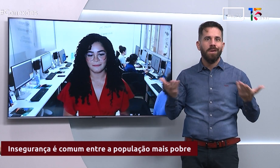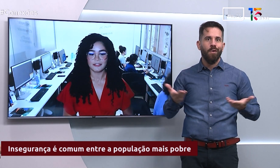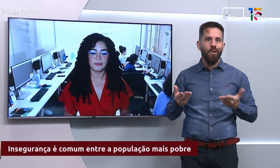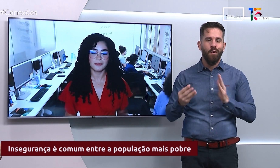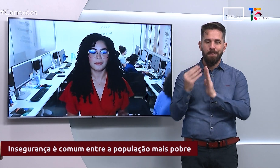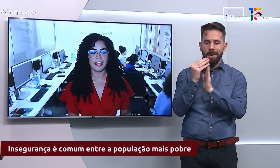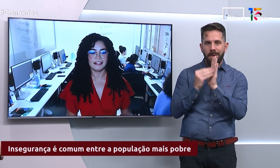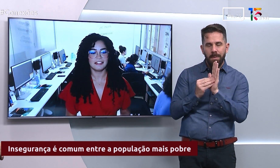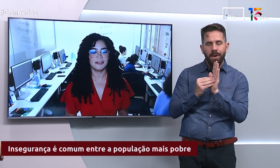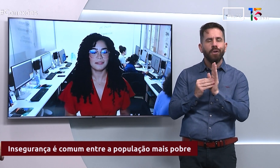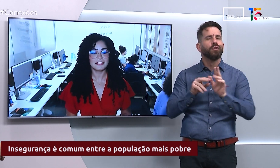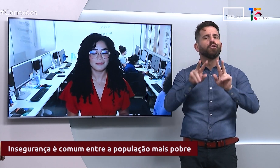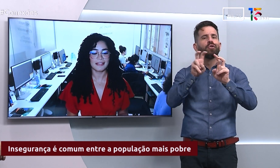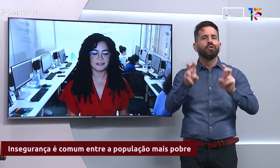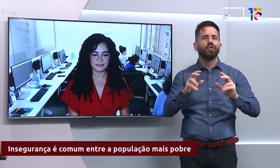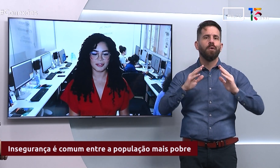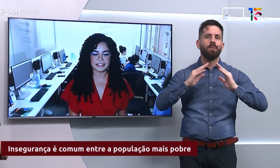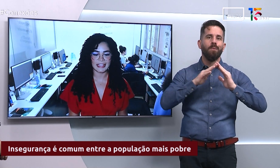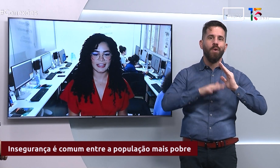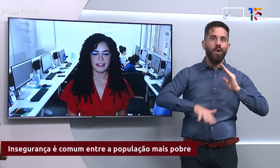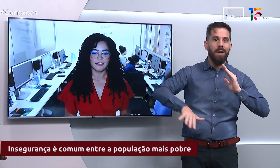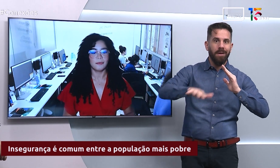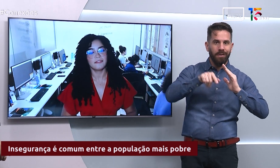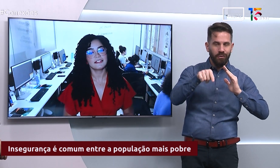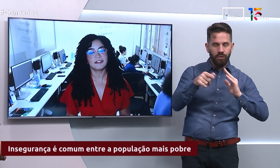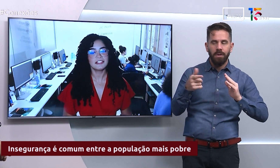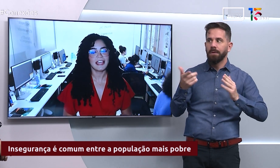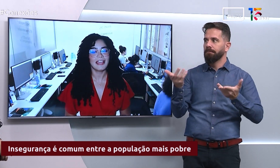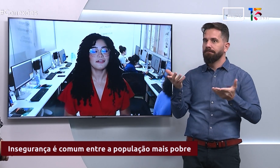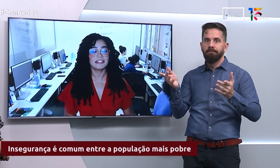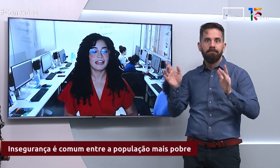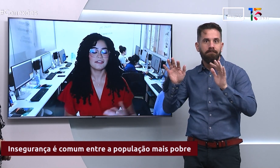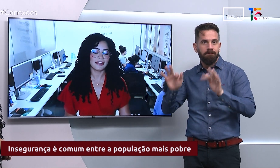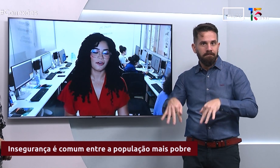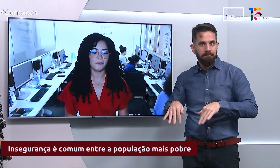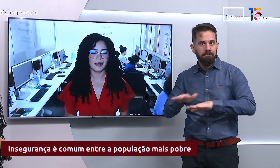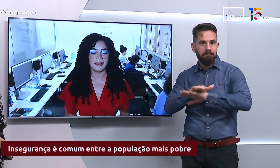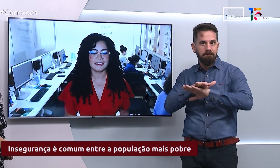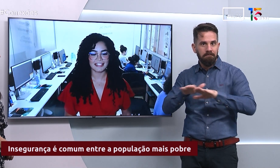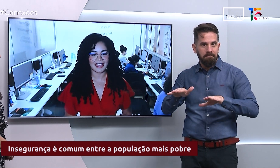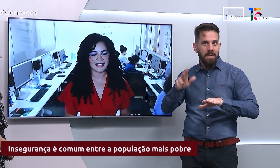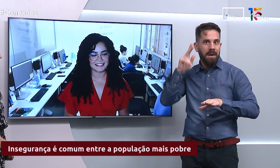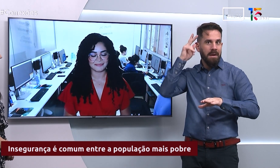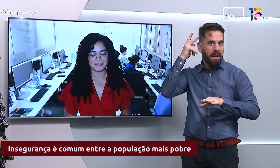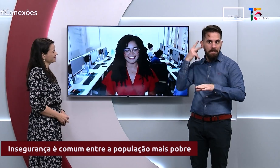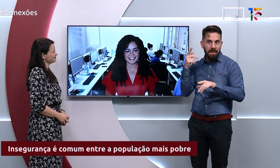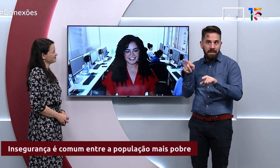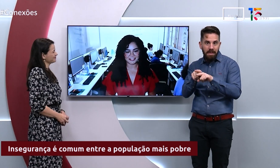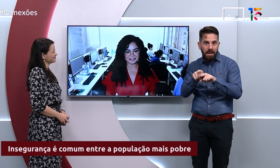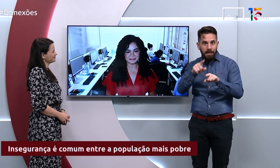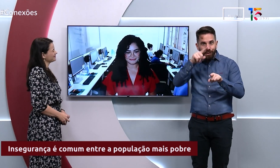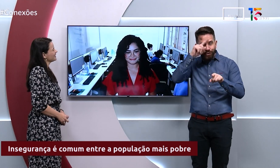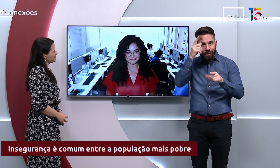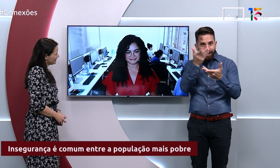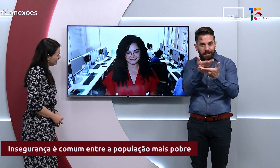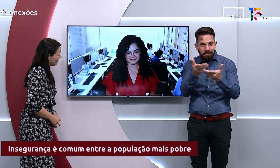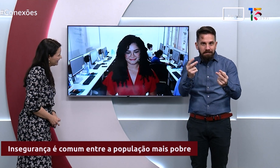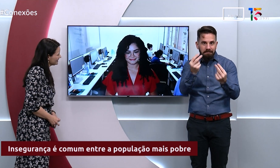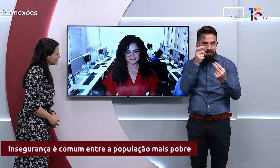Camila, sobre moradia no despeço de você, do professor Diego, de quem nos acompanha aí de casa. Até logo.